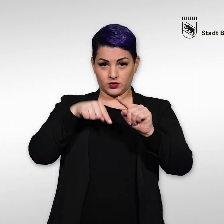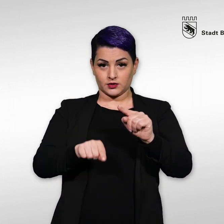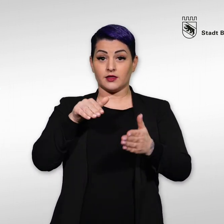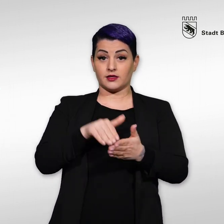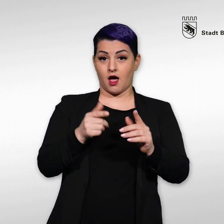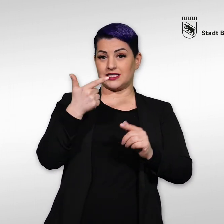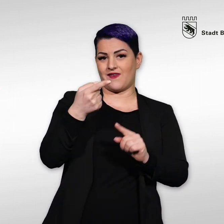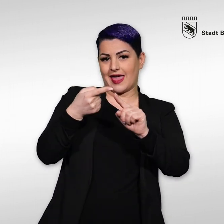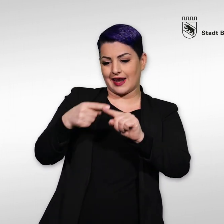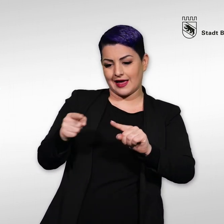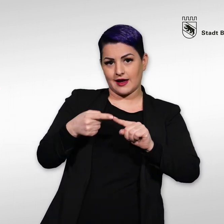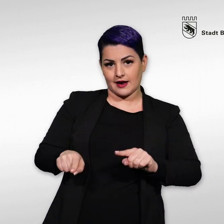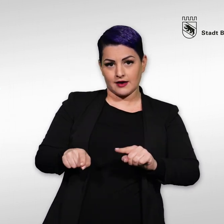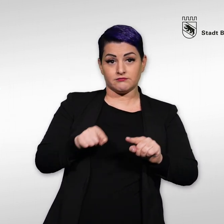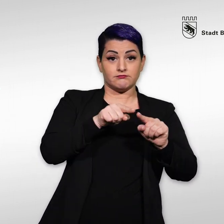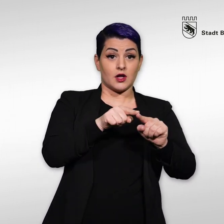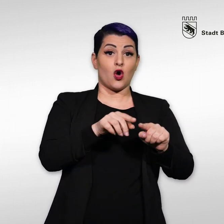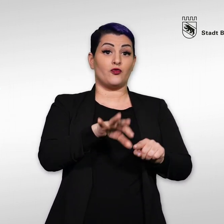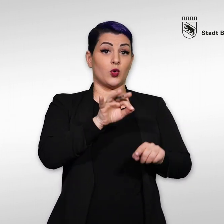Bei Fragen sind wir gerne für Sie da.